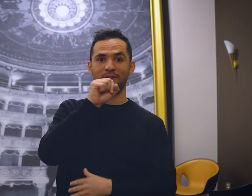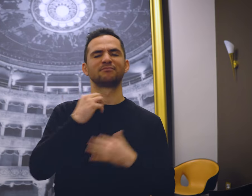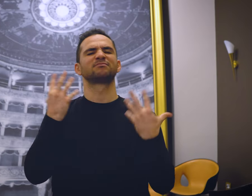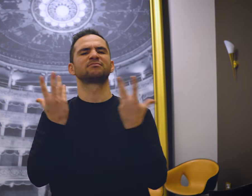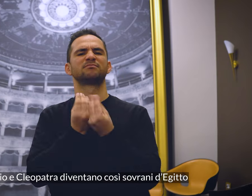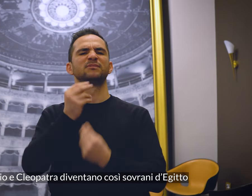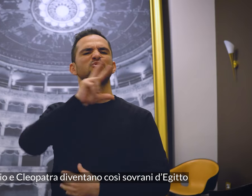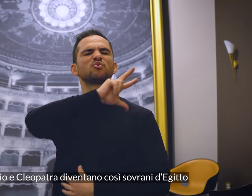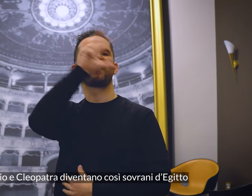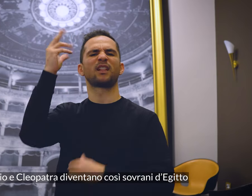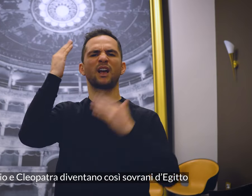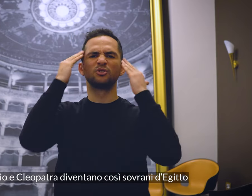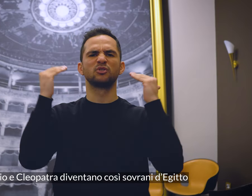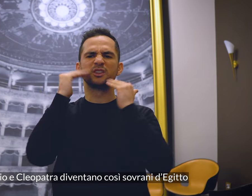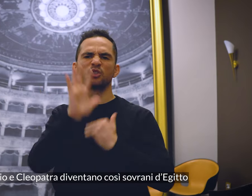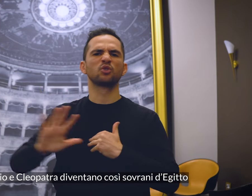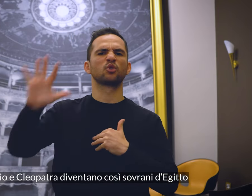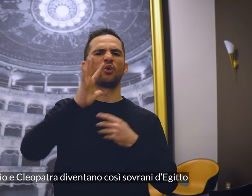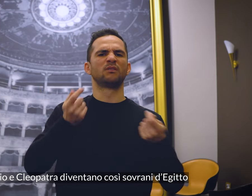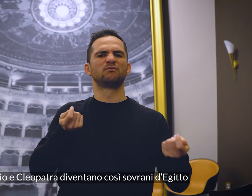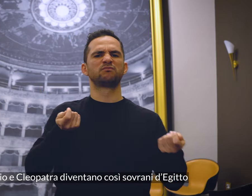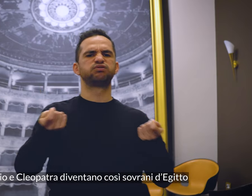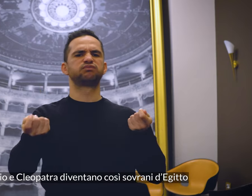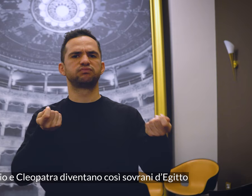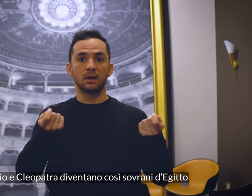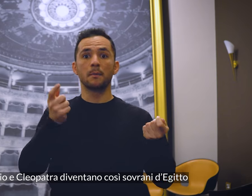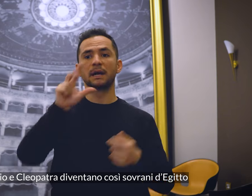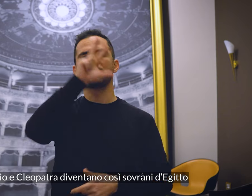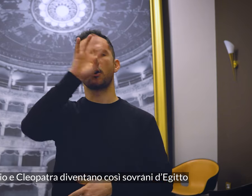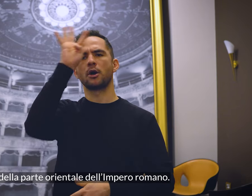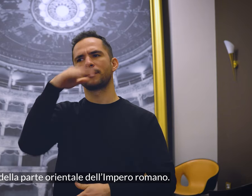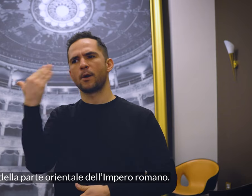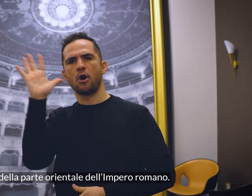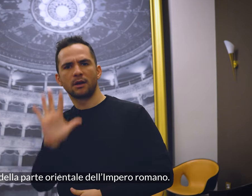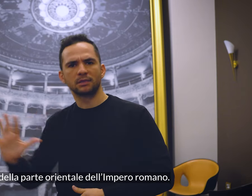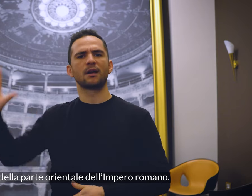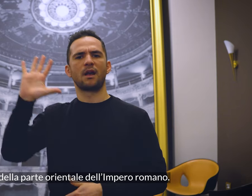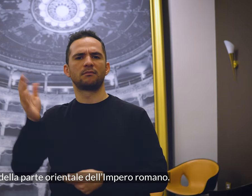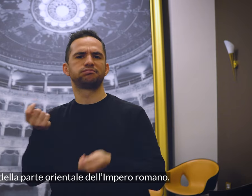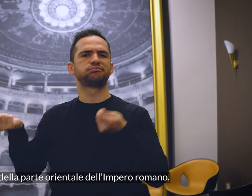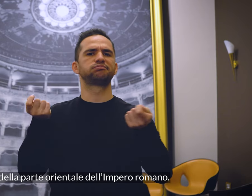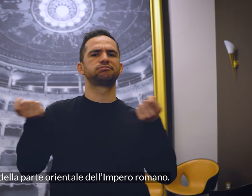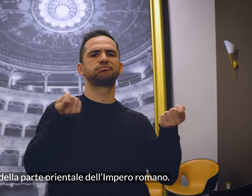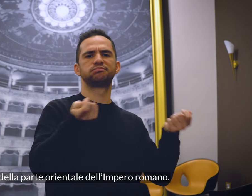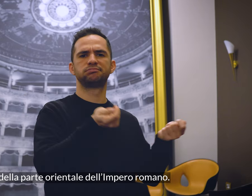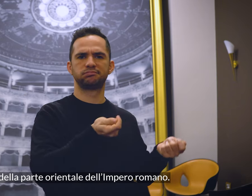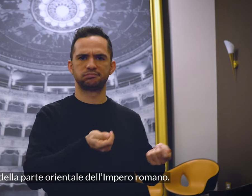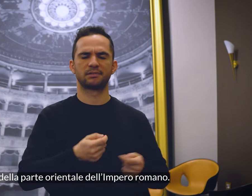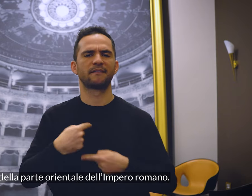Antonio e Cleopatra diventano così sovrani d'Egitto e della parte orientale dell'impero romano.